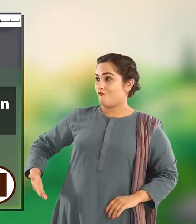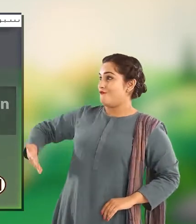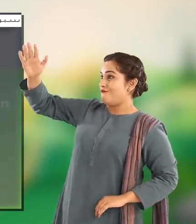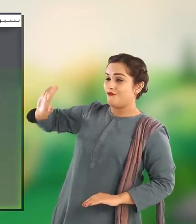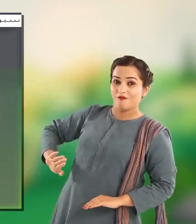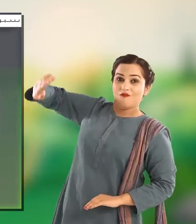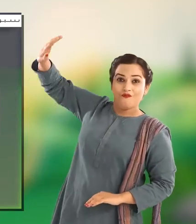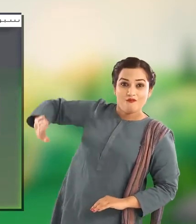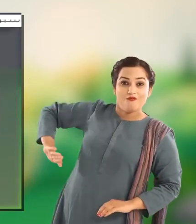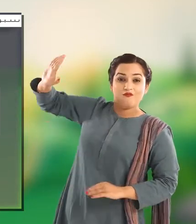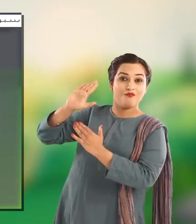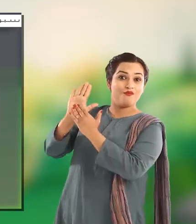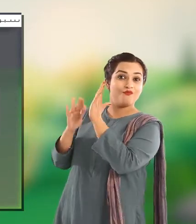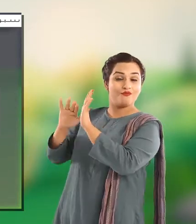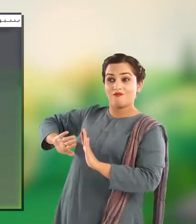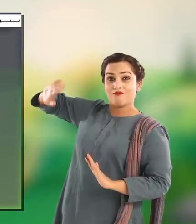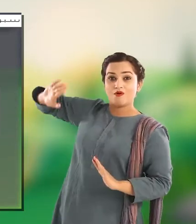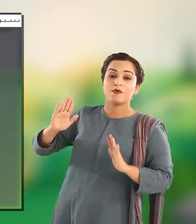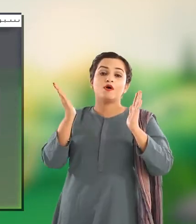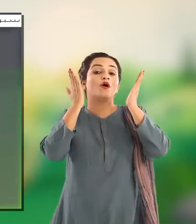Place the eraser again on your face